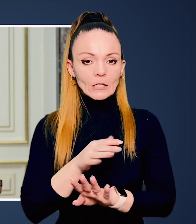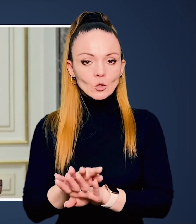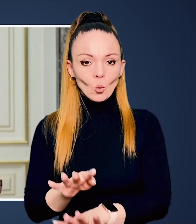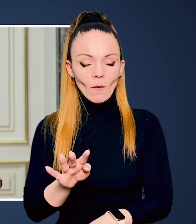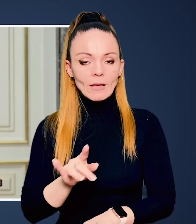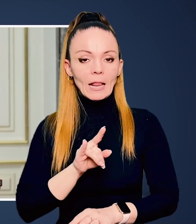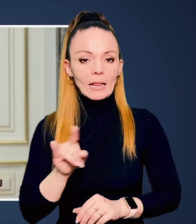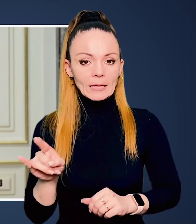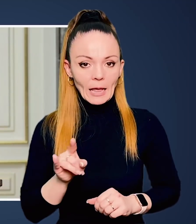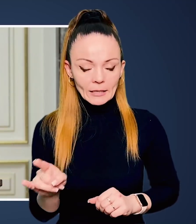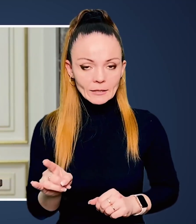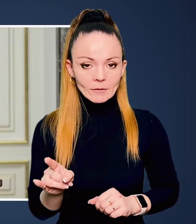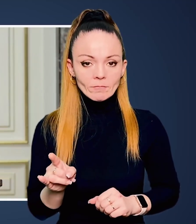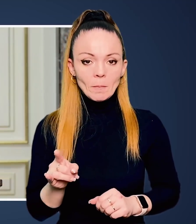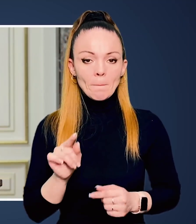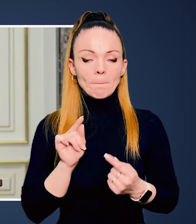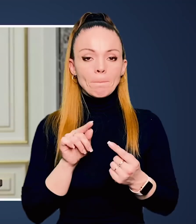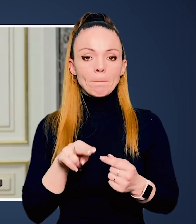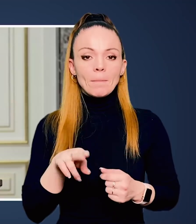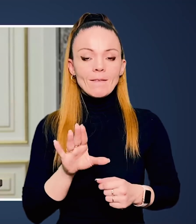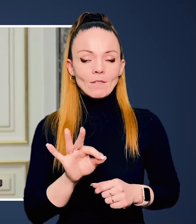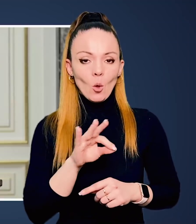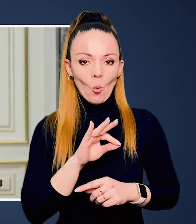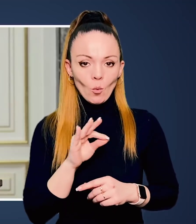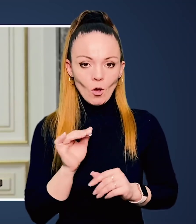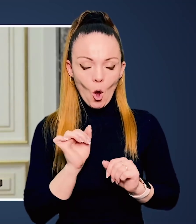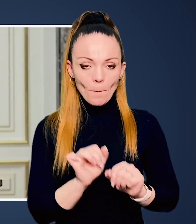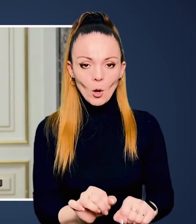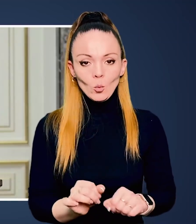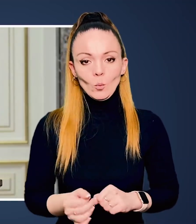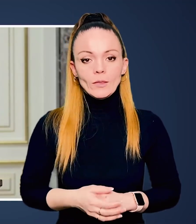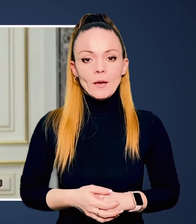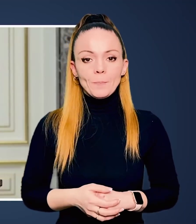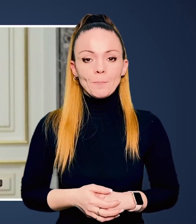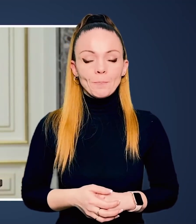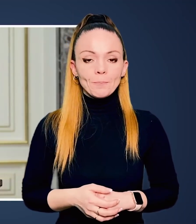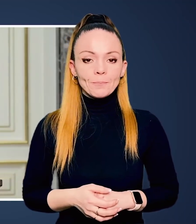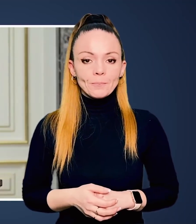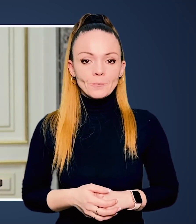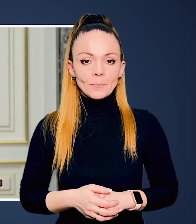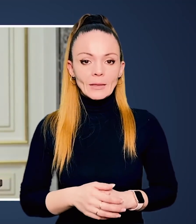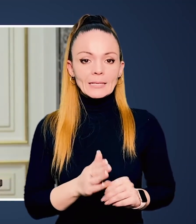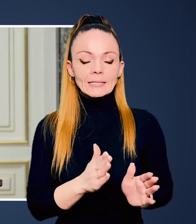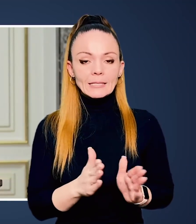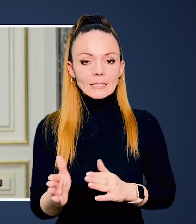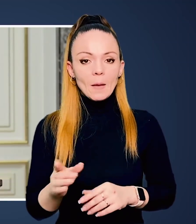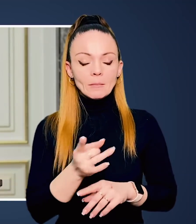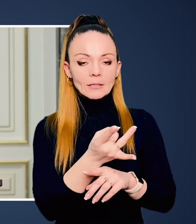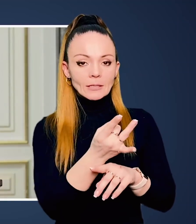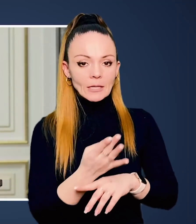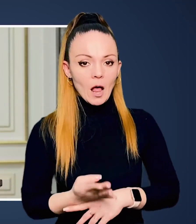Військові літаки, протиповітряна оборона,